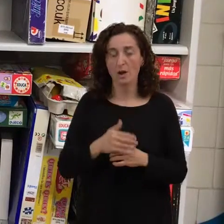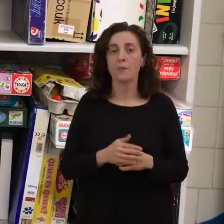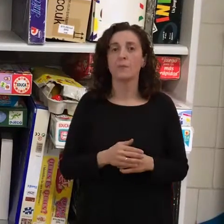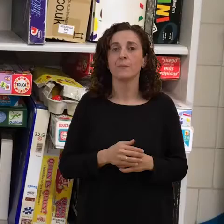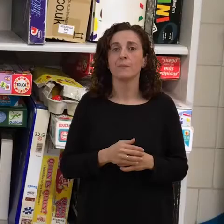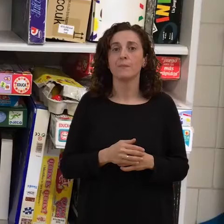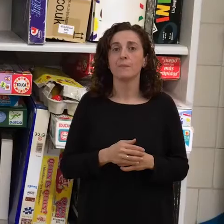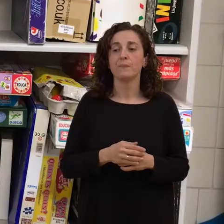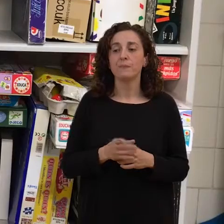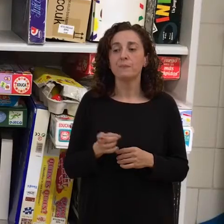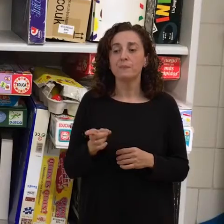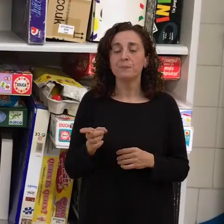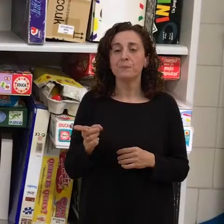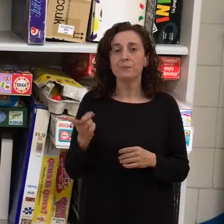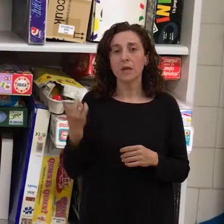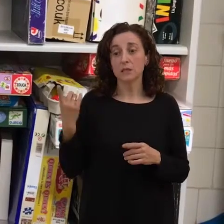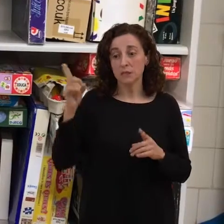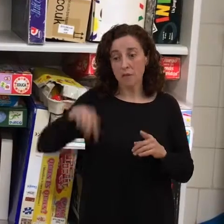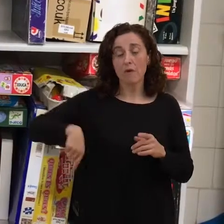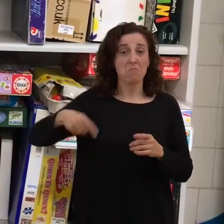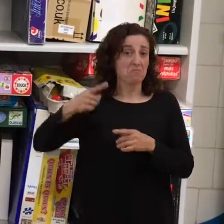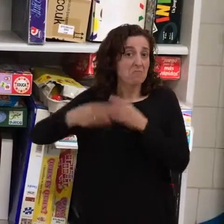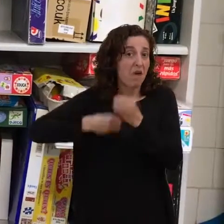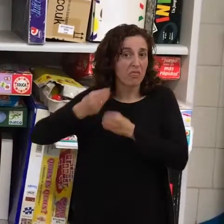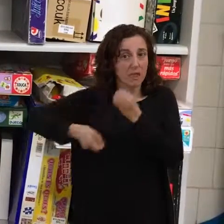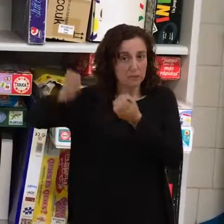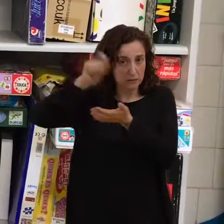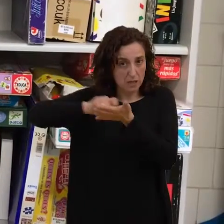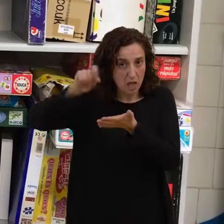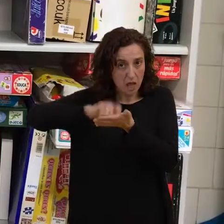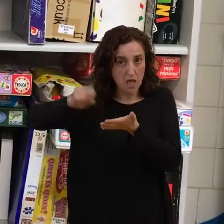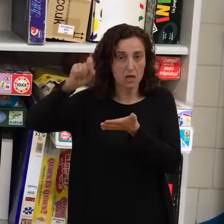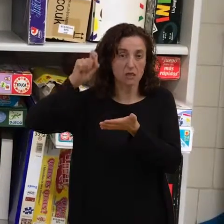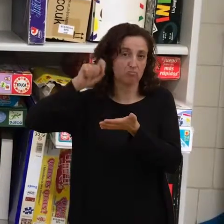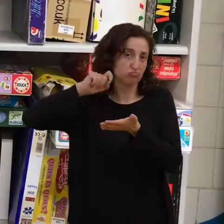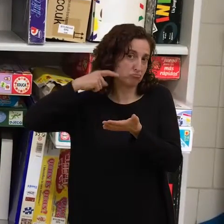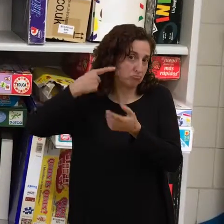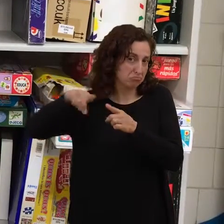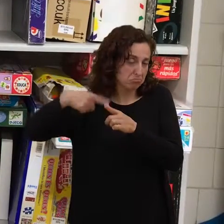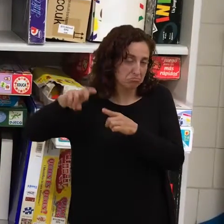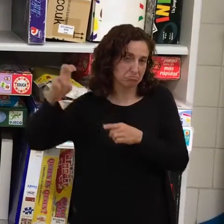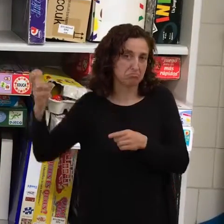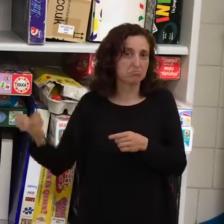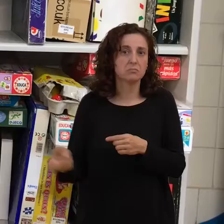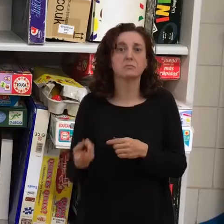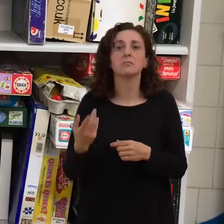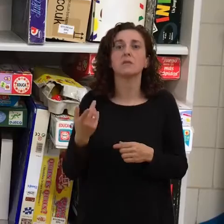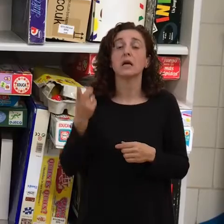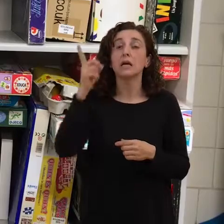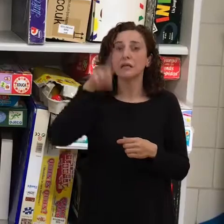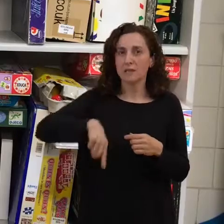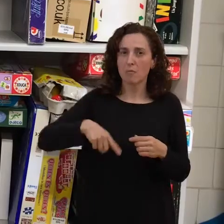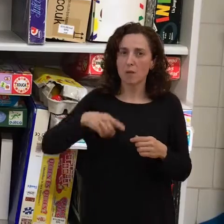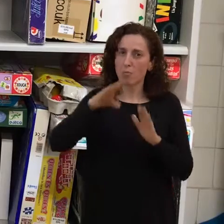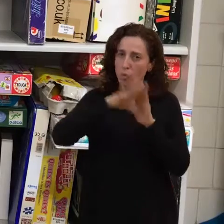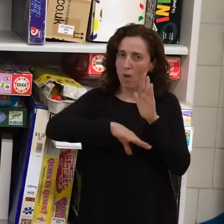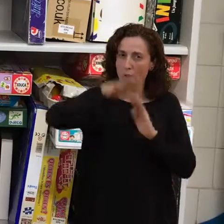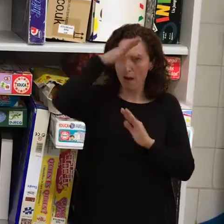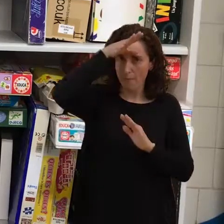Que se hacen tareas y cosas. Luego tenemos verano activo, campamento